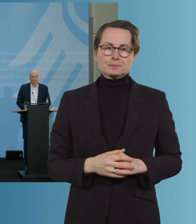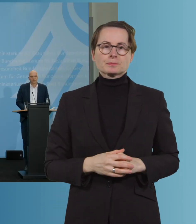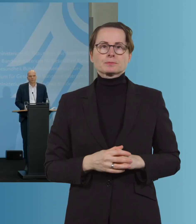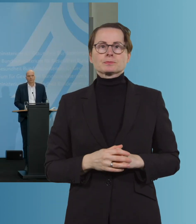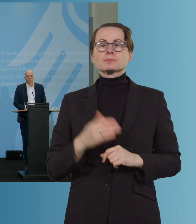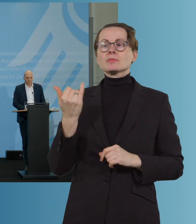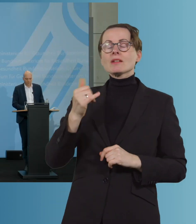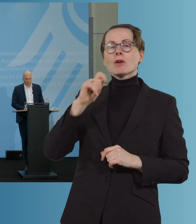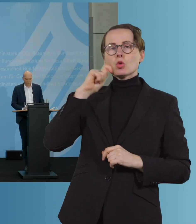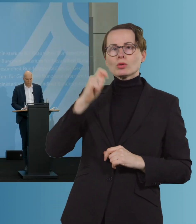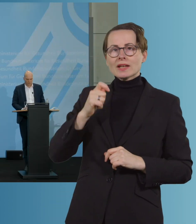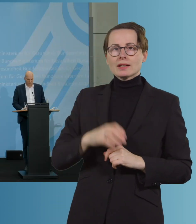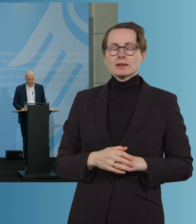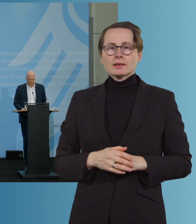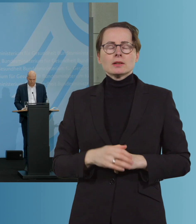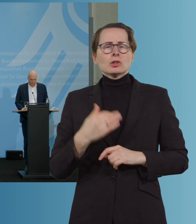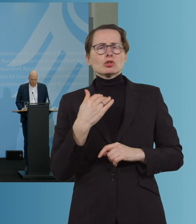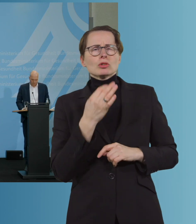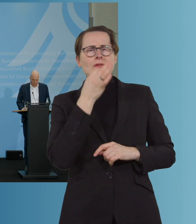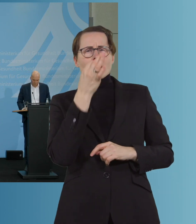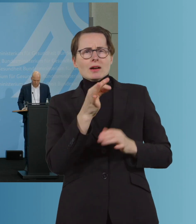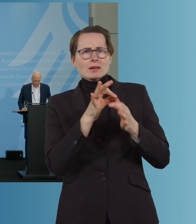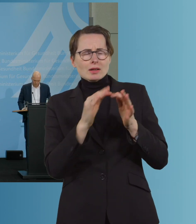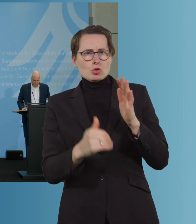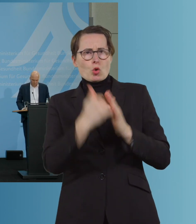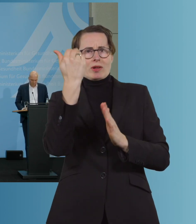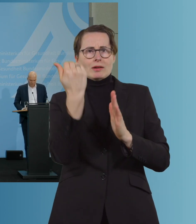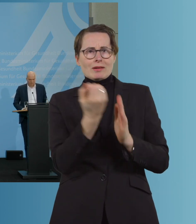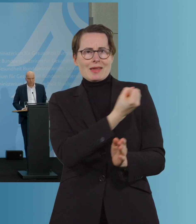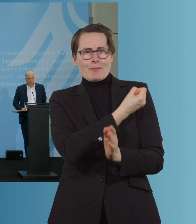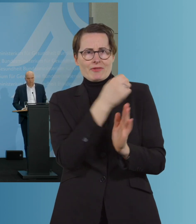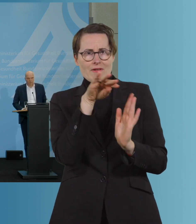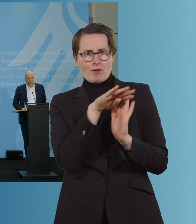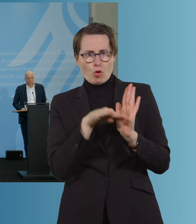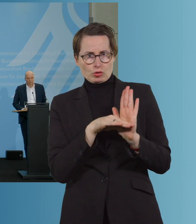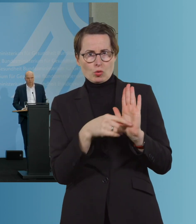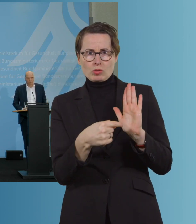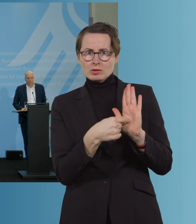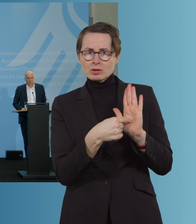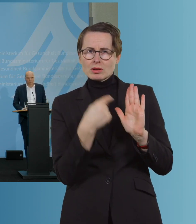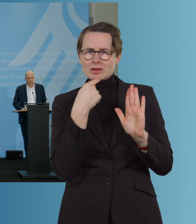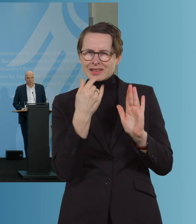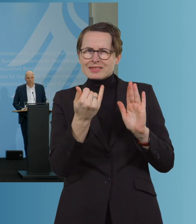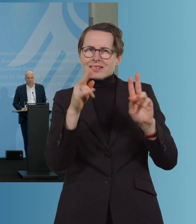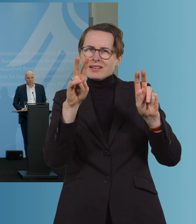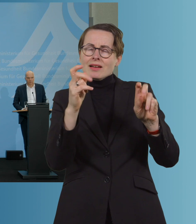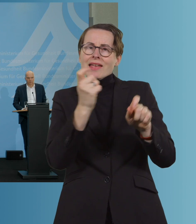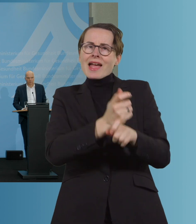Ich hatte auch nochmal eine Frage zur neuen Impfverordnung. Und zwar soll sich dort ja jetzt die Härtefallregelung in irgendeiner Form ändern.